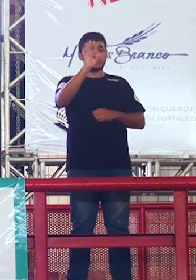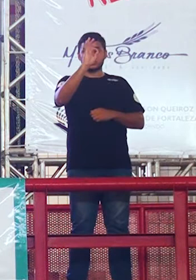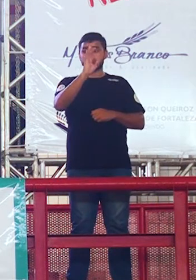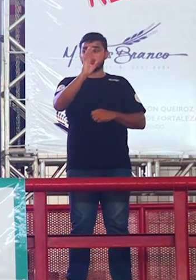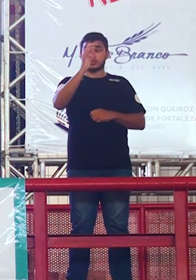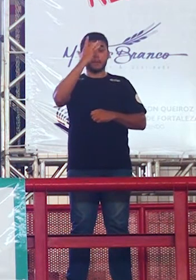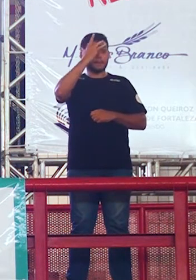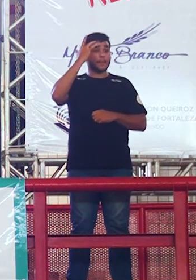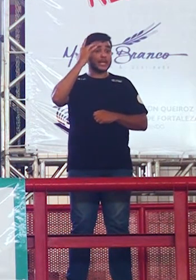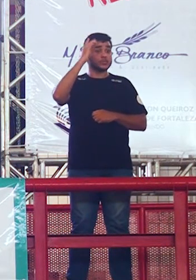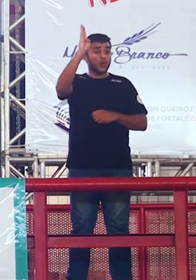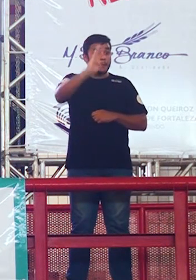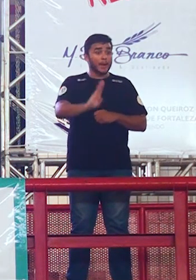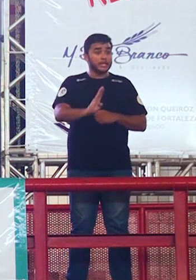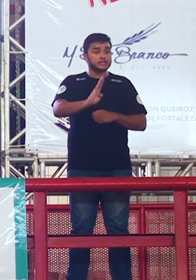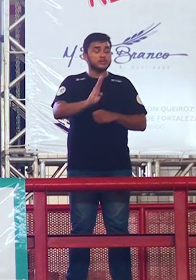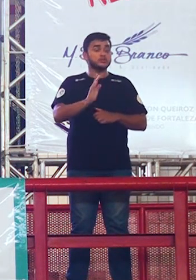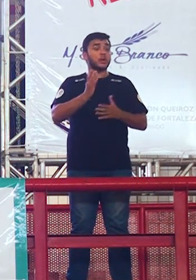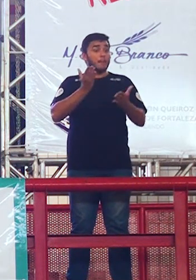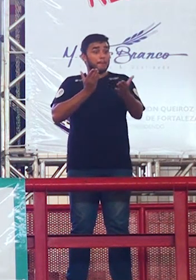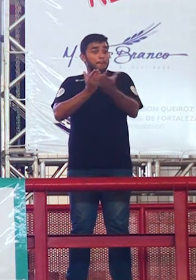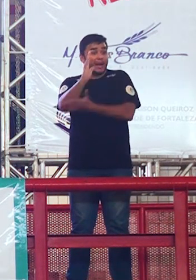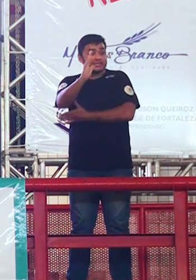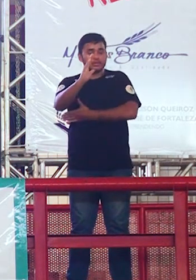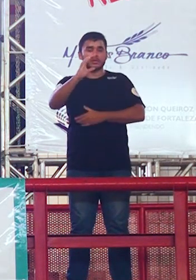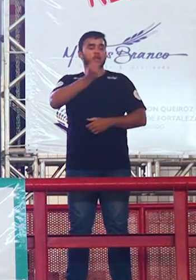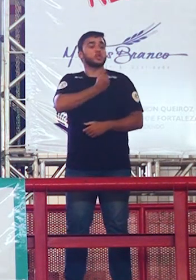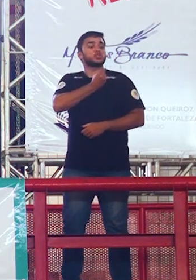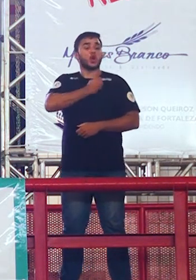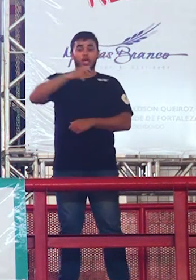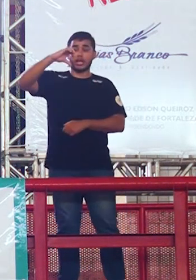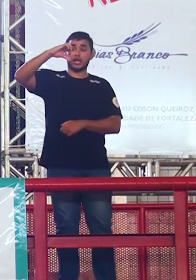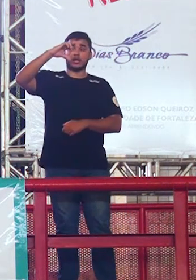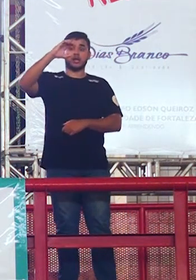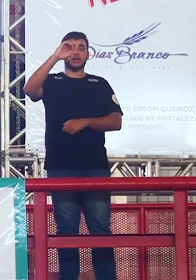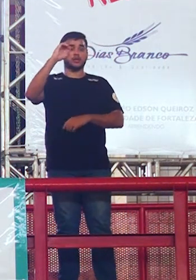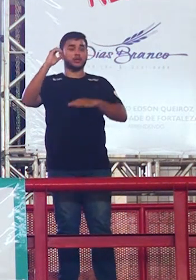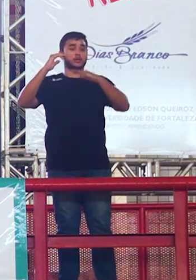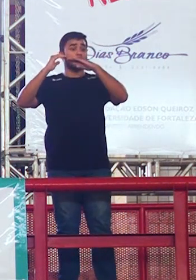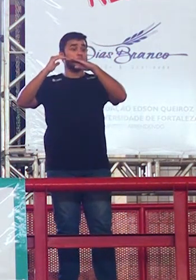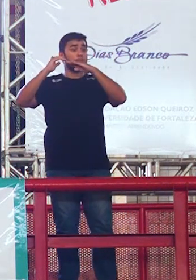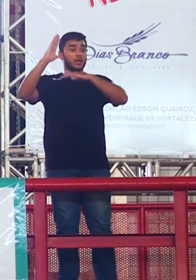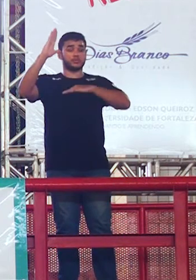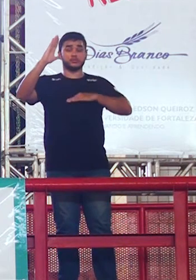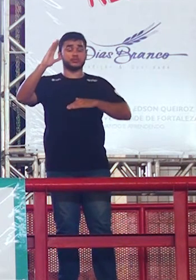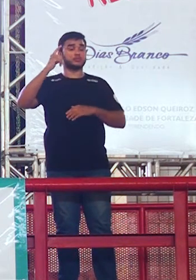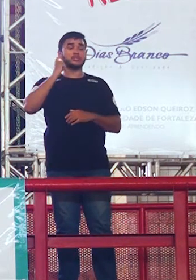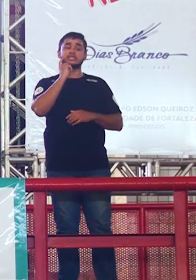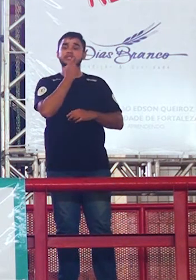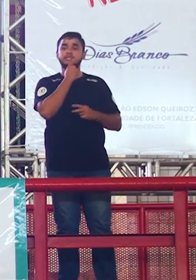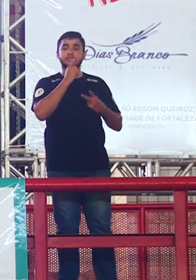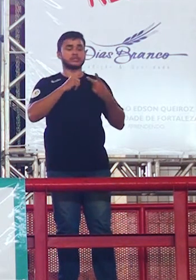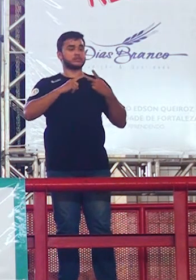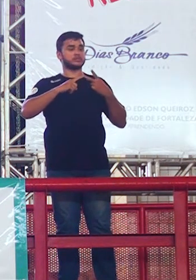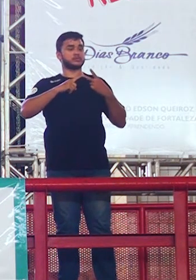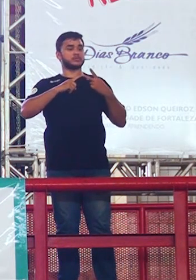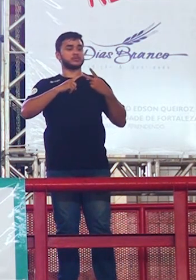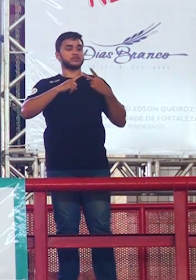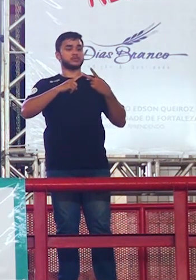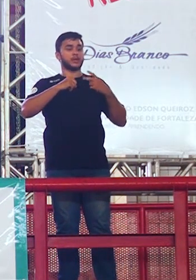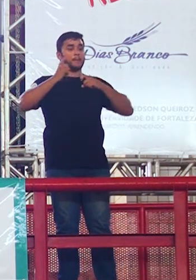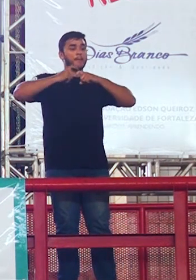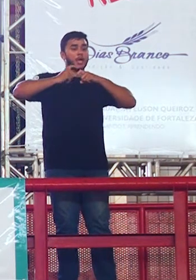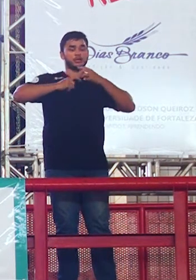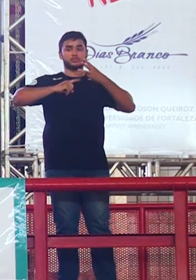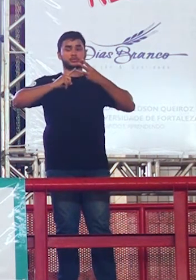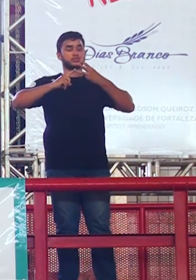1% então é o pessoal da medicina odonto e direito precisa estar ali ó naquela barrinha